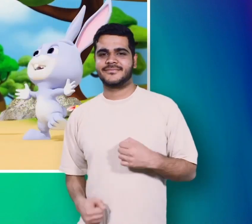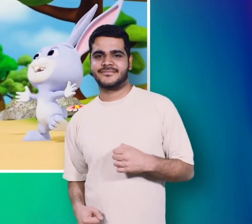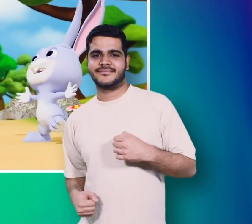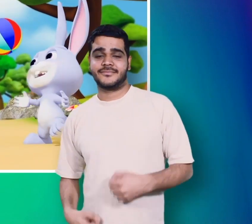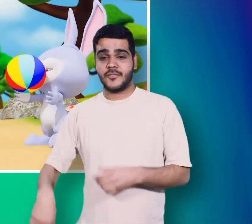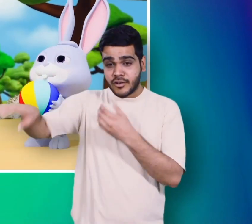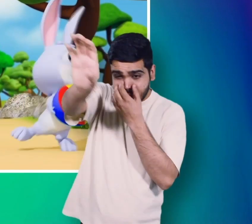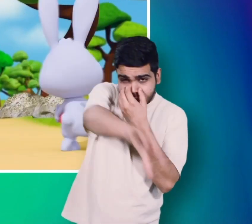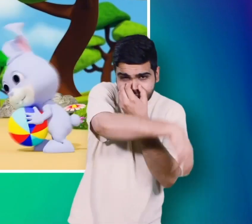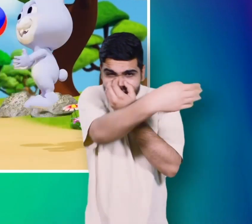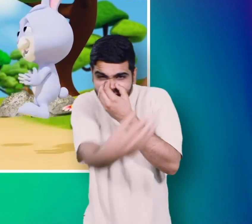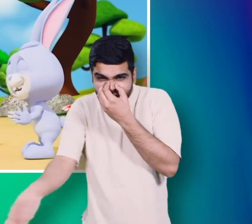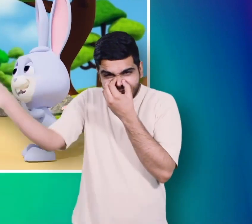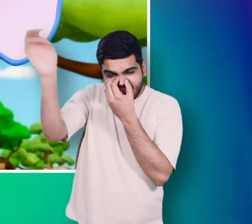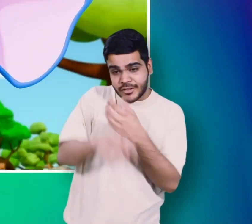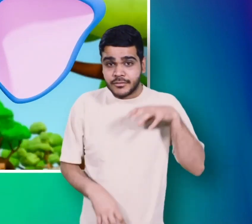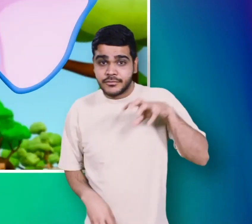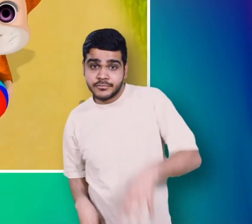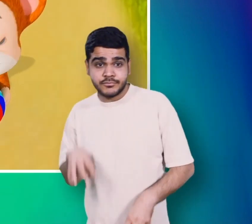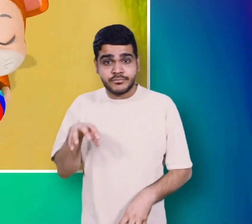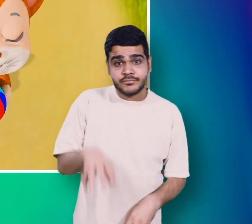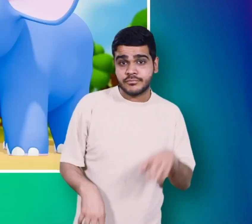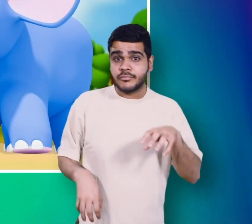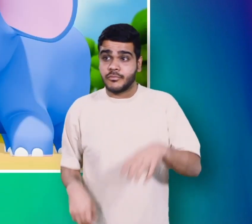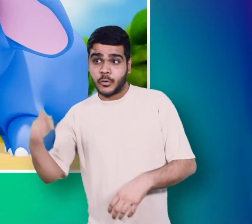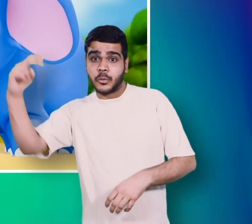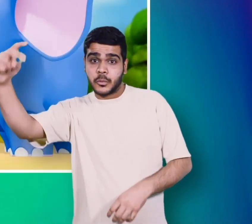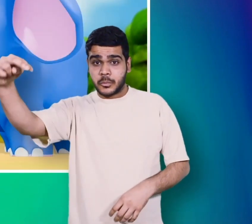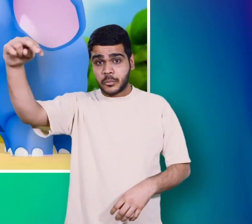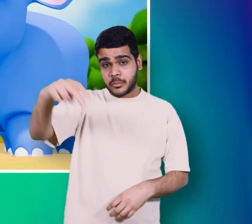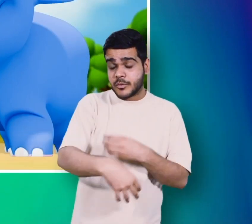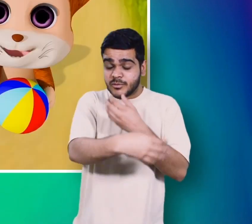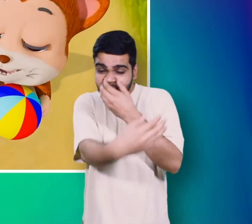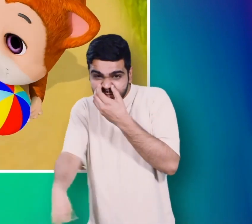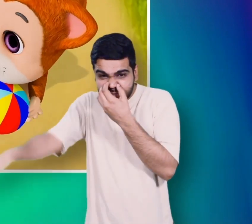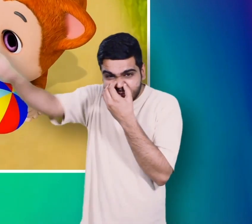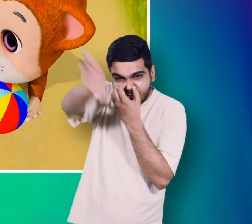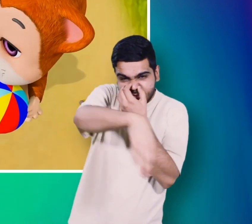धमक धमक आता हाथी